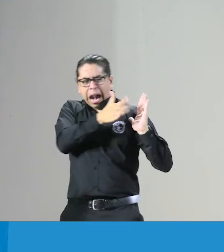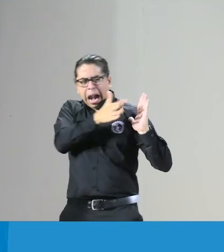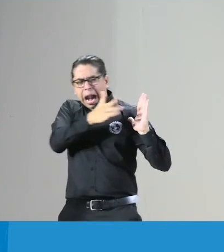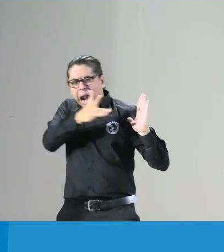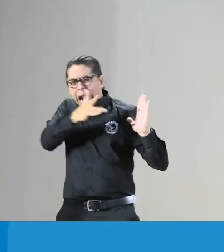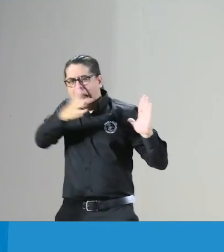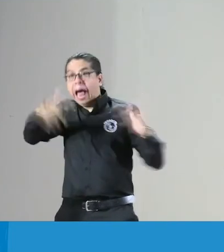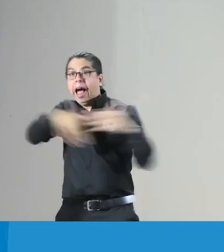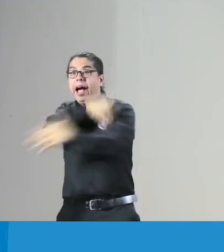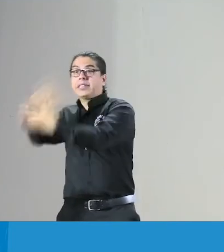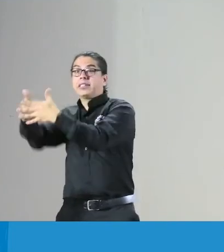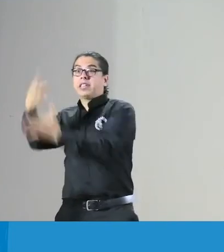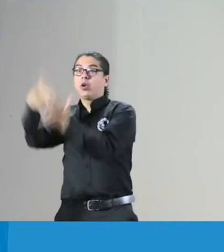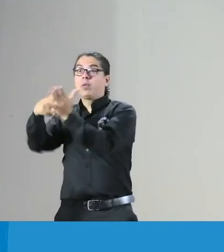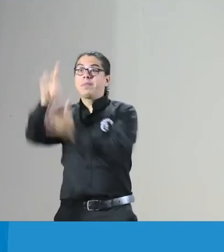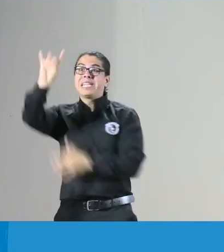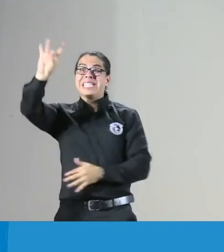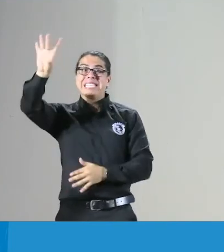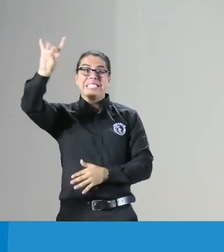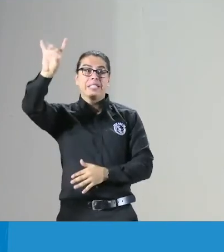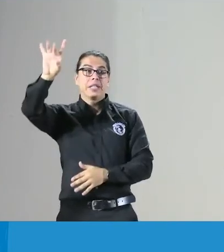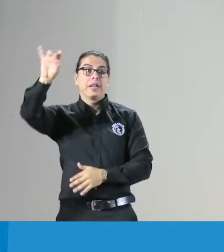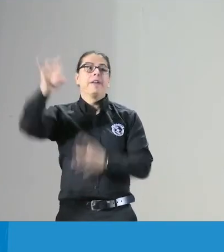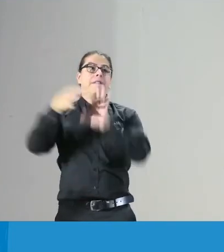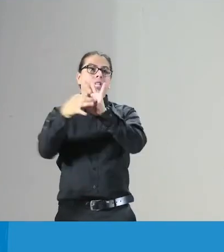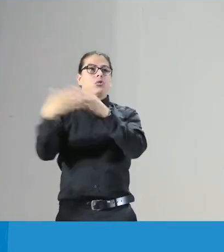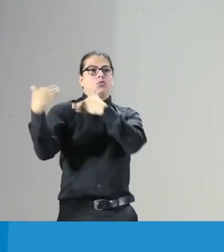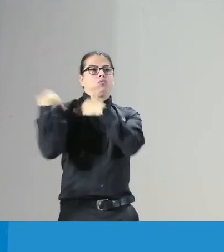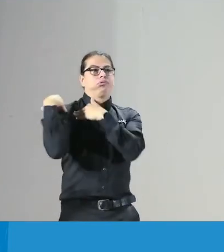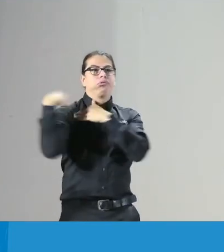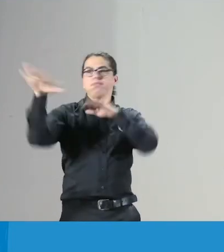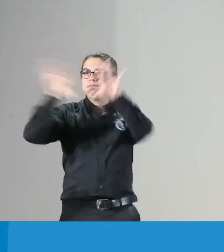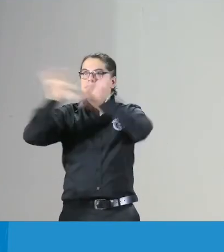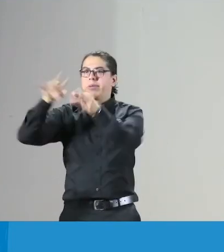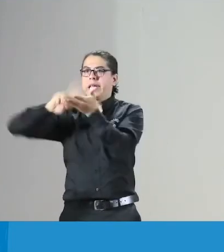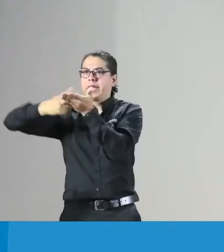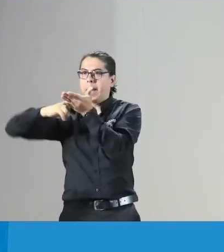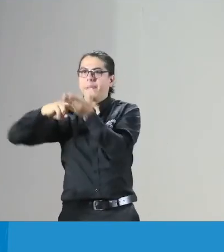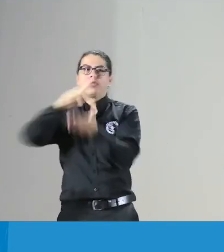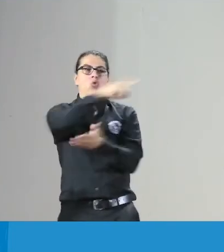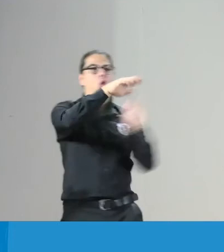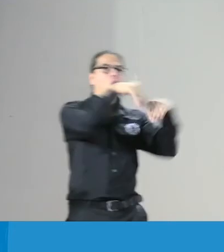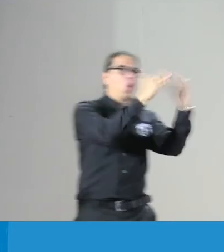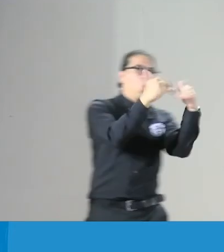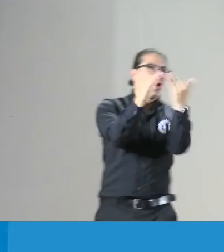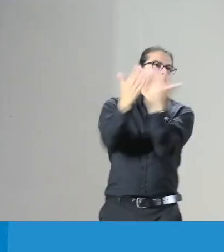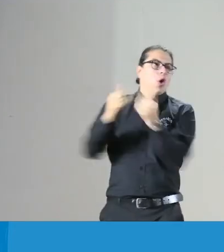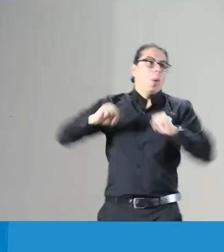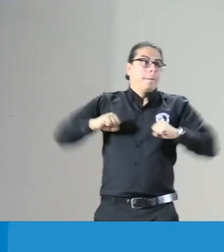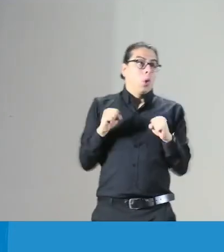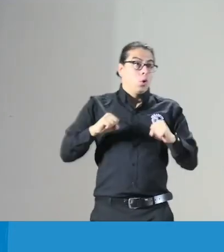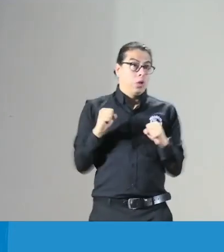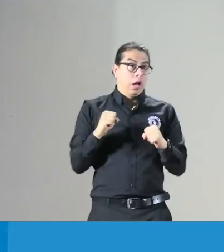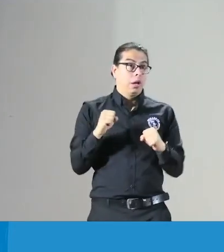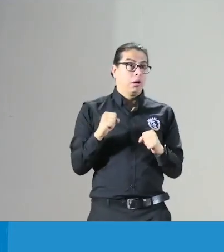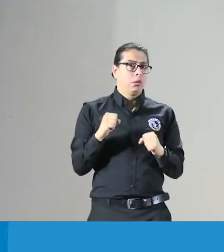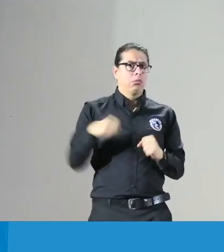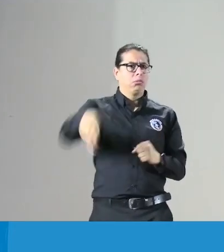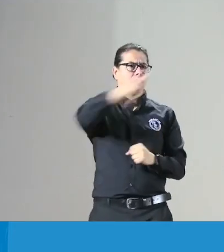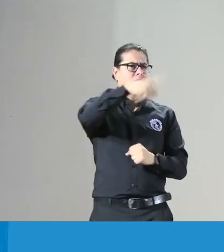intervalos de tiempo antes de este proyecto se fue hasta el 2015 que los intérpretes se unen